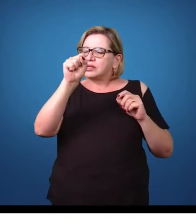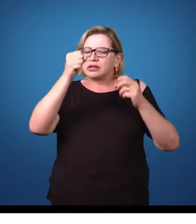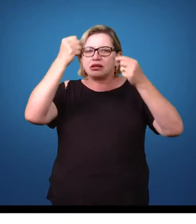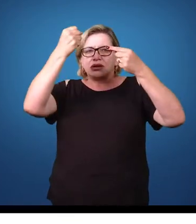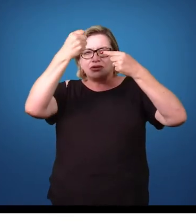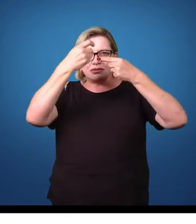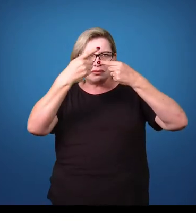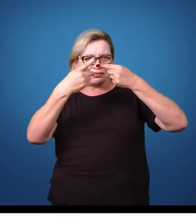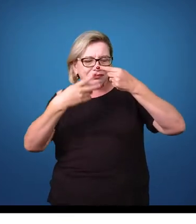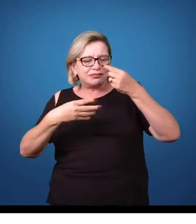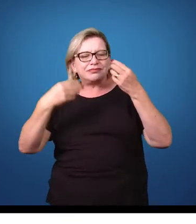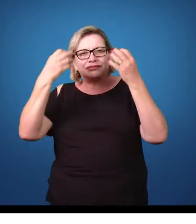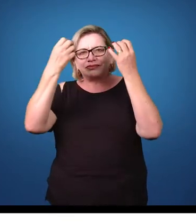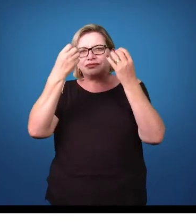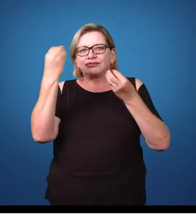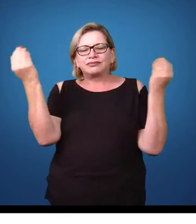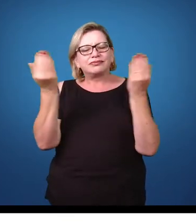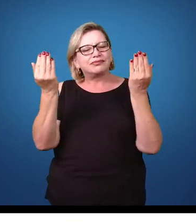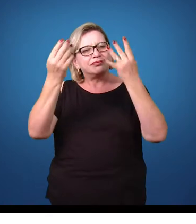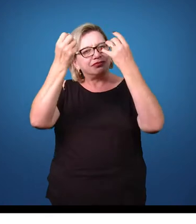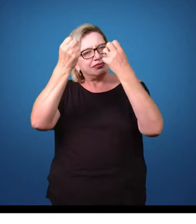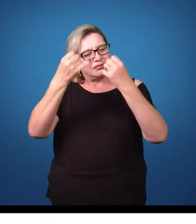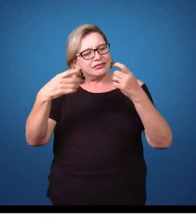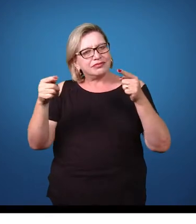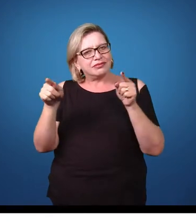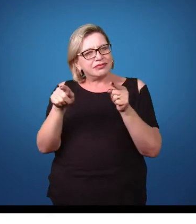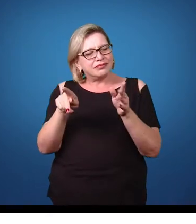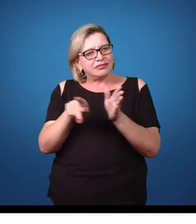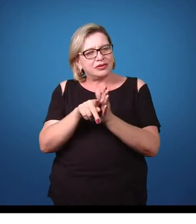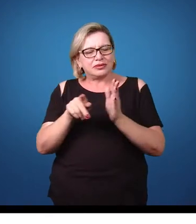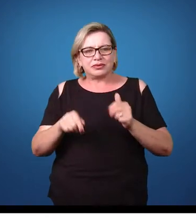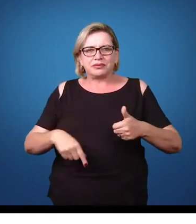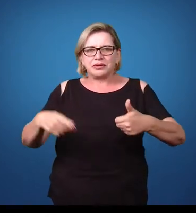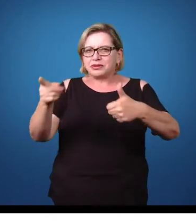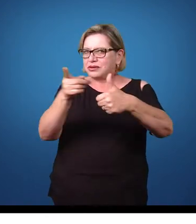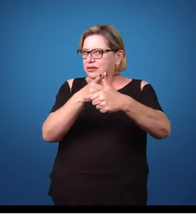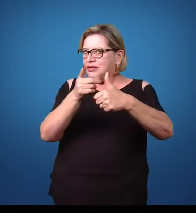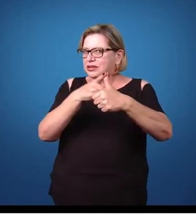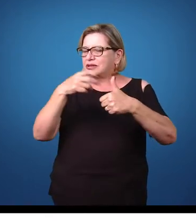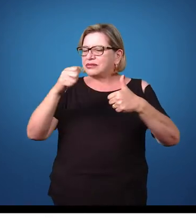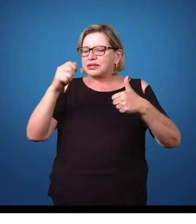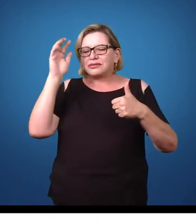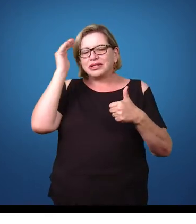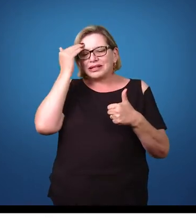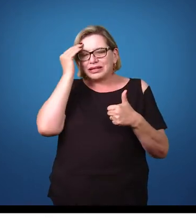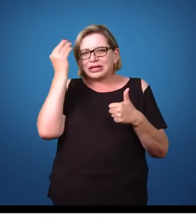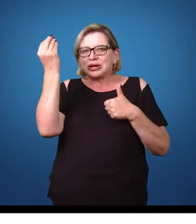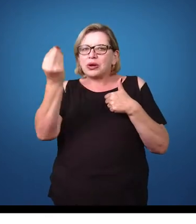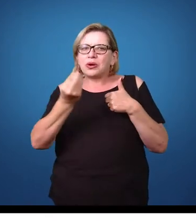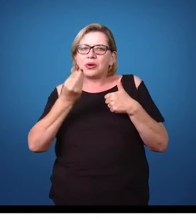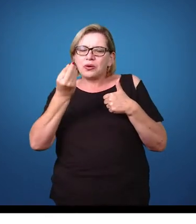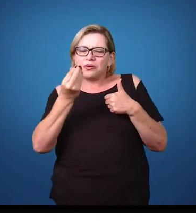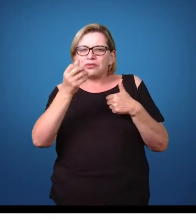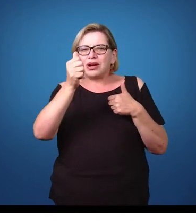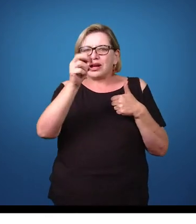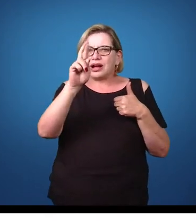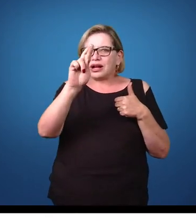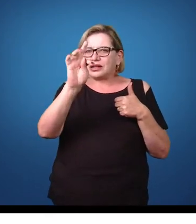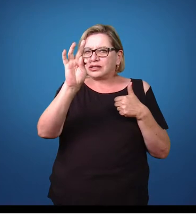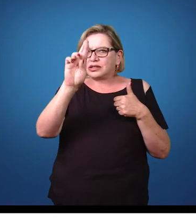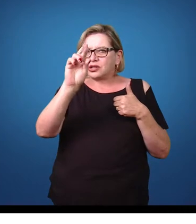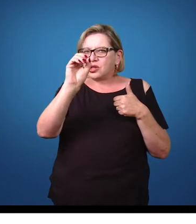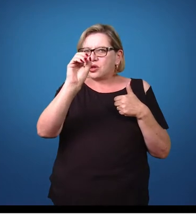olhadinha em algumas características relacionadas a esses organismos. Primeiramente, nós temos que entender os artrópodos